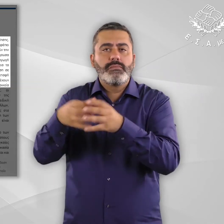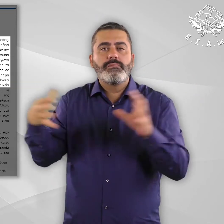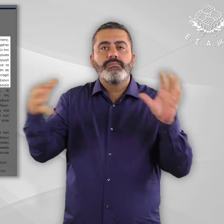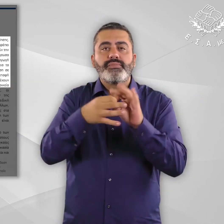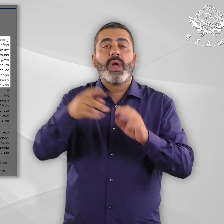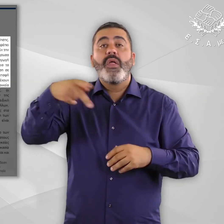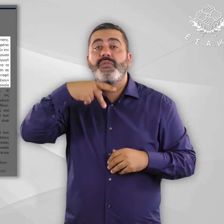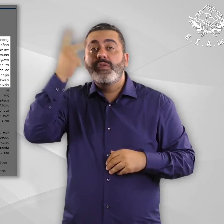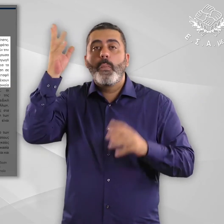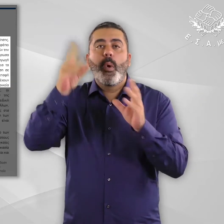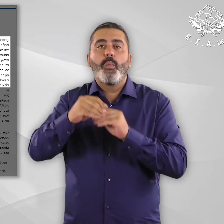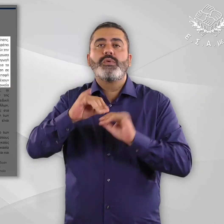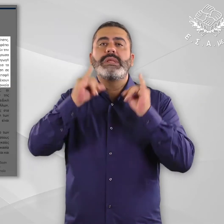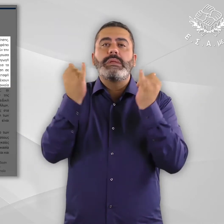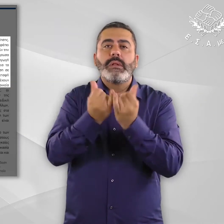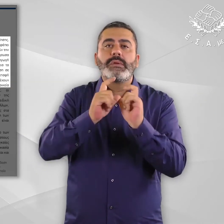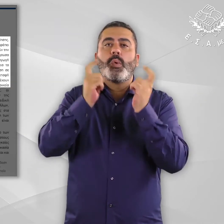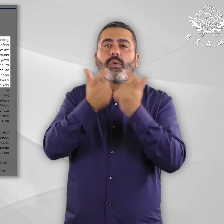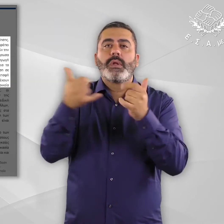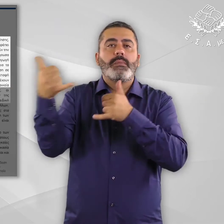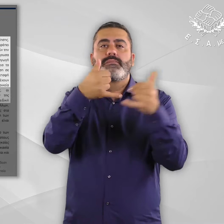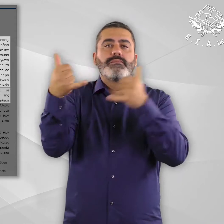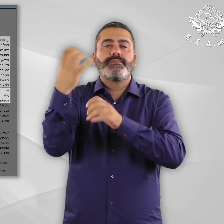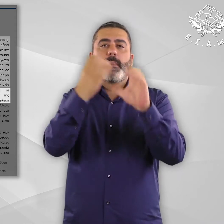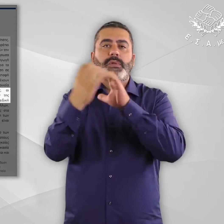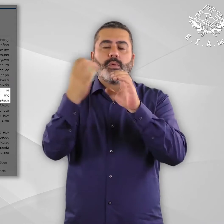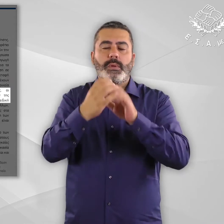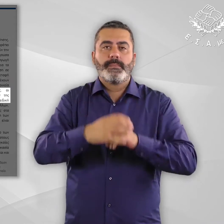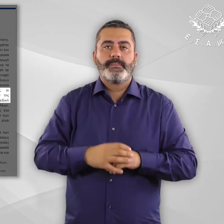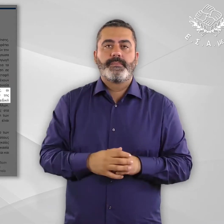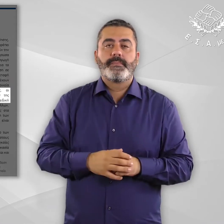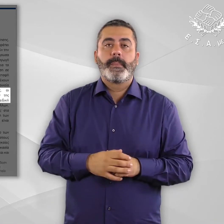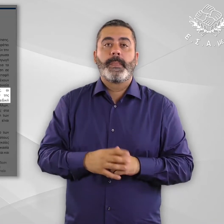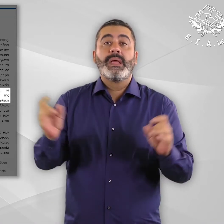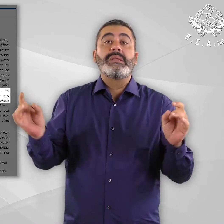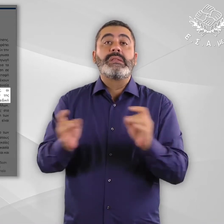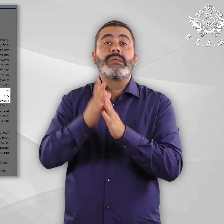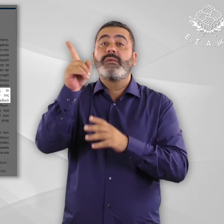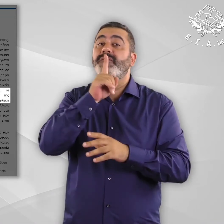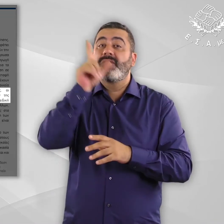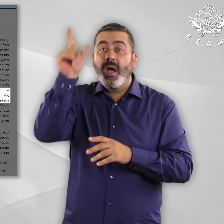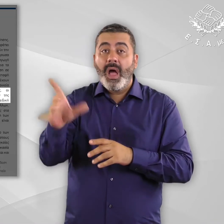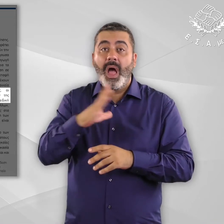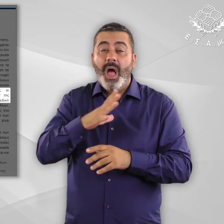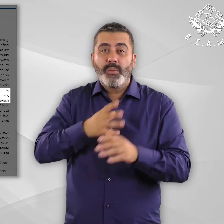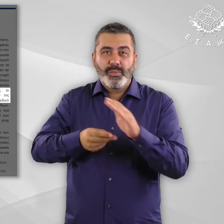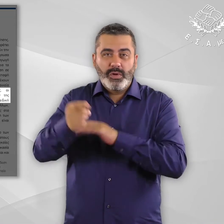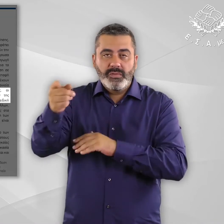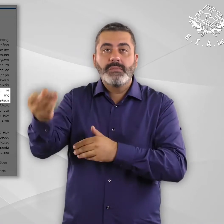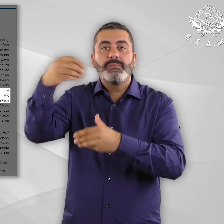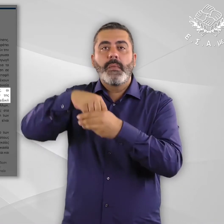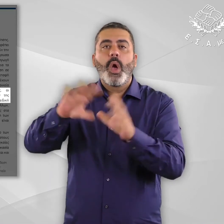έχουν δικαίωμα επικοινωνίας με τους συγγενείς τους και τα οικία πρόσωπα. Εφόσον ανήκουν σε ευάλωτες ομάδες, οι νεοειζερχόμενοι